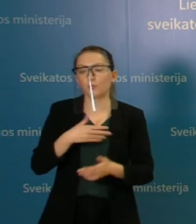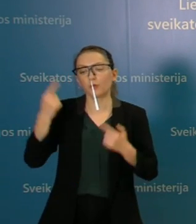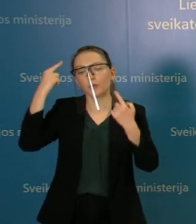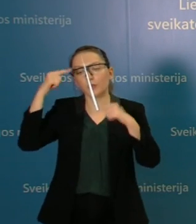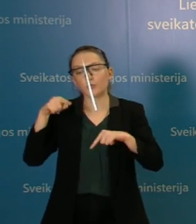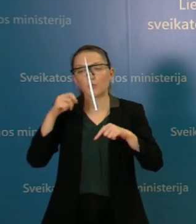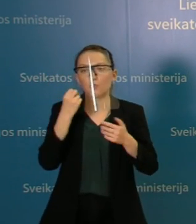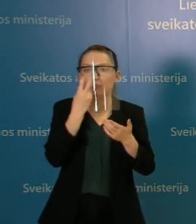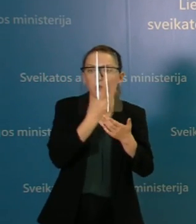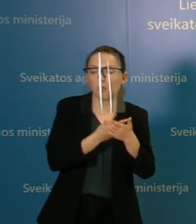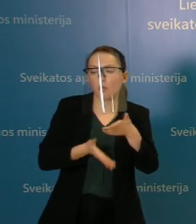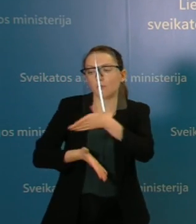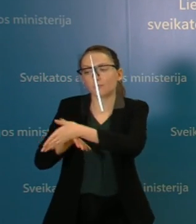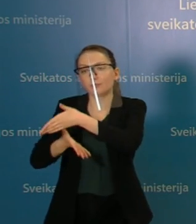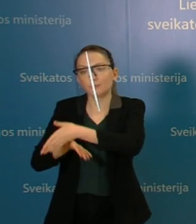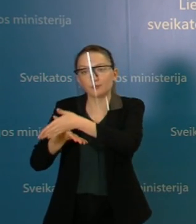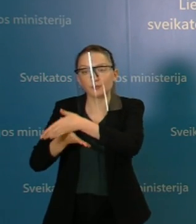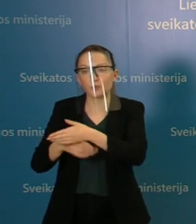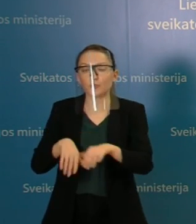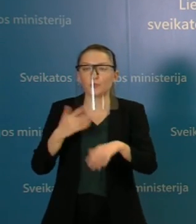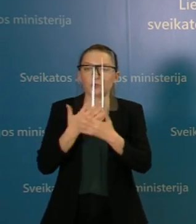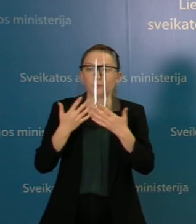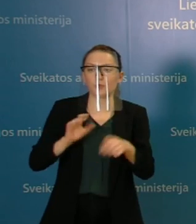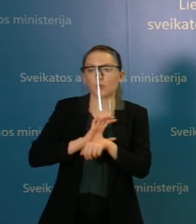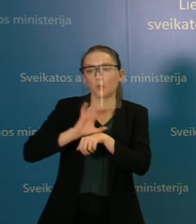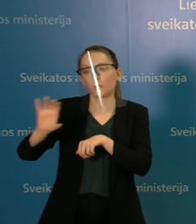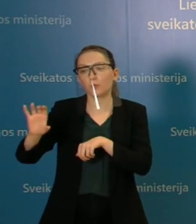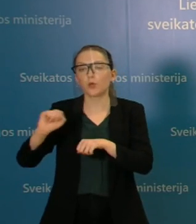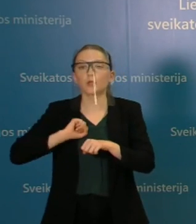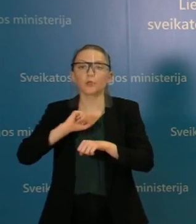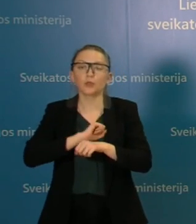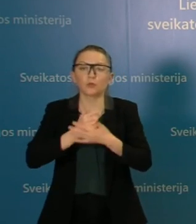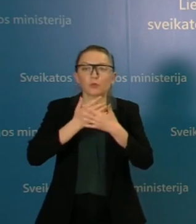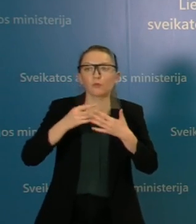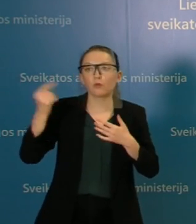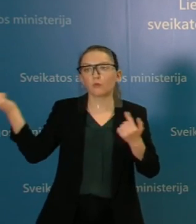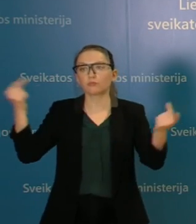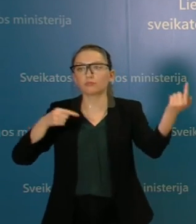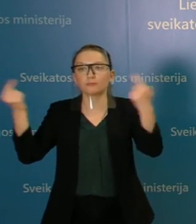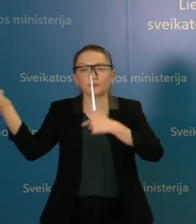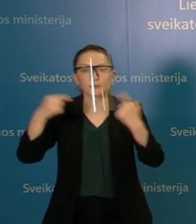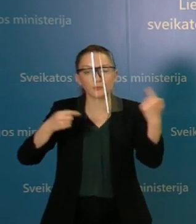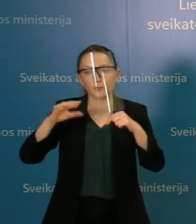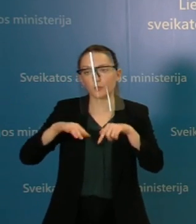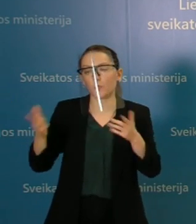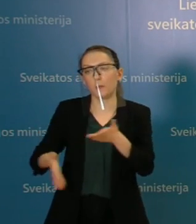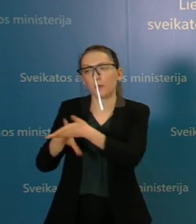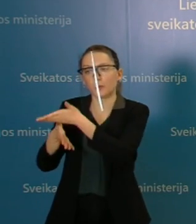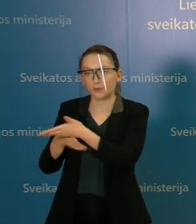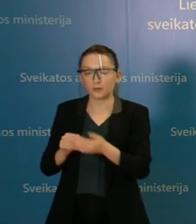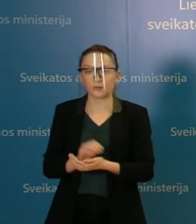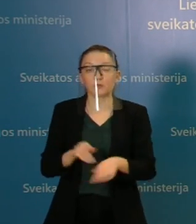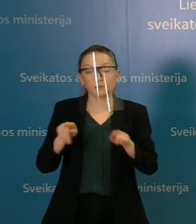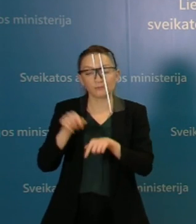kitom gydymo įstaigom, siunčiant ten medikus iš kitos gydymo įstaigos, tai tikrai